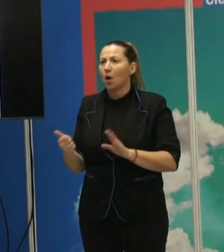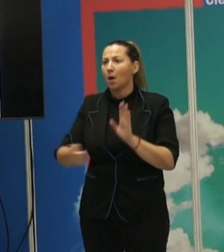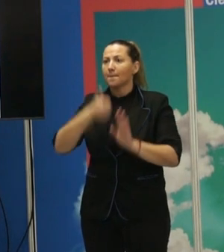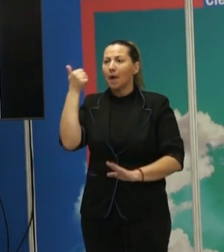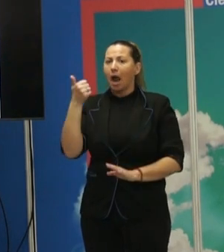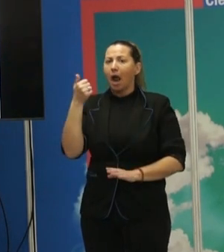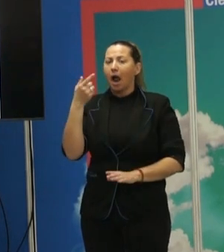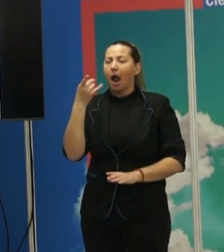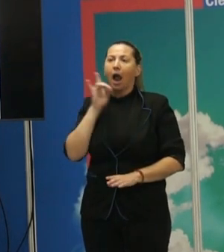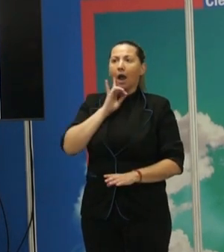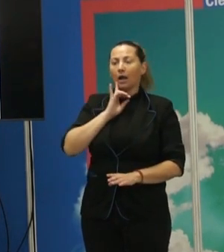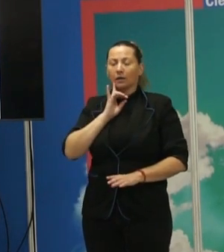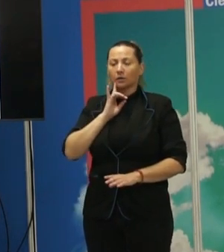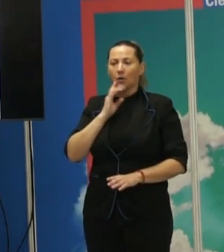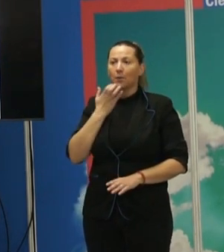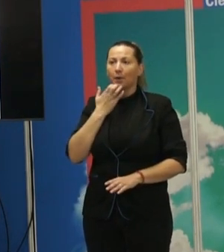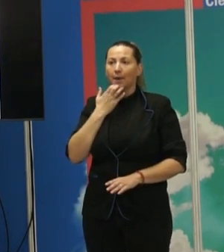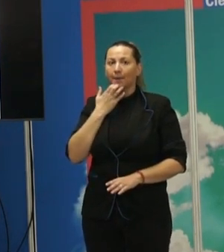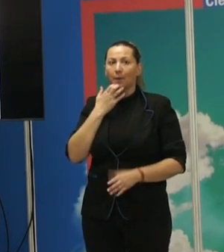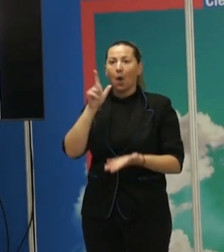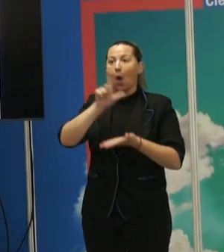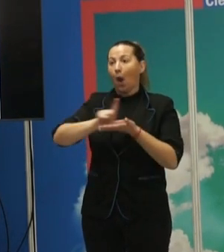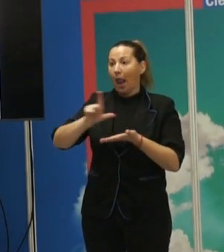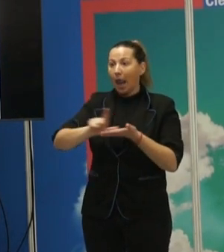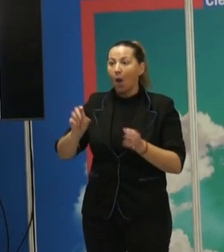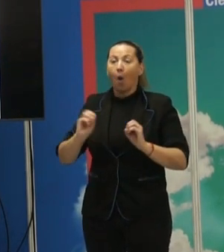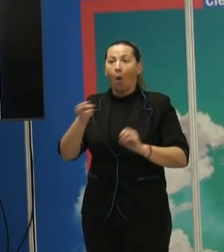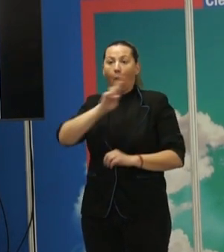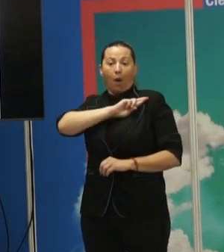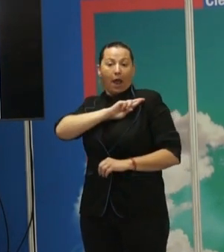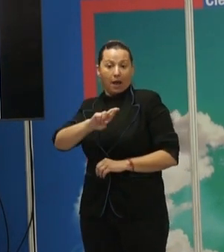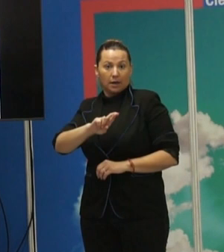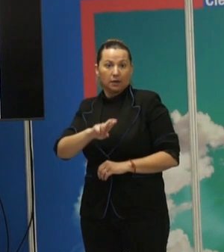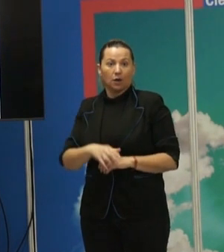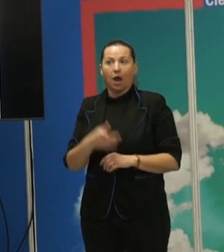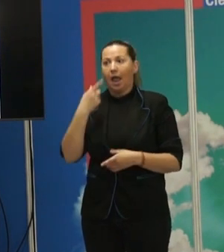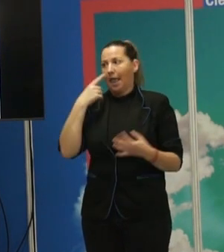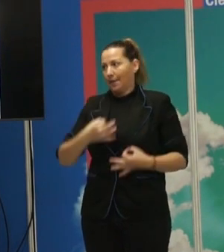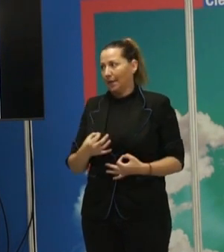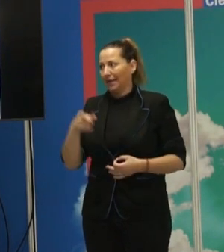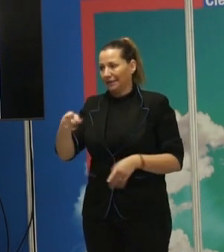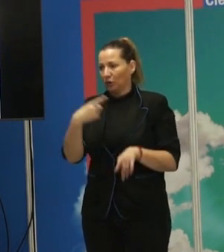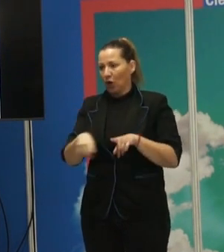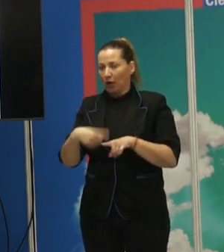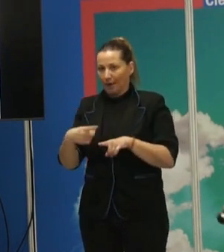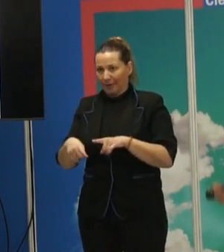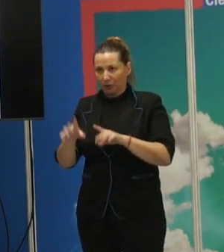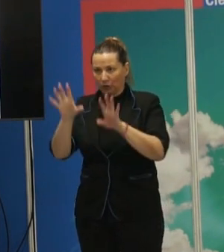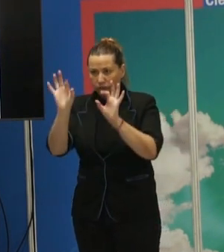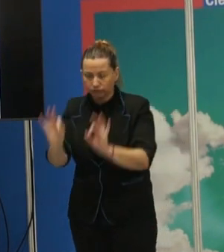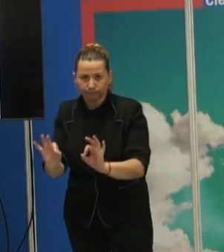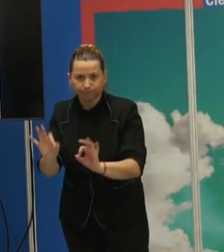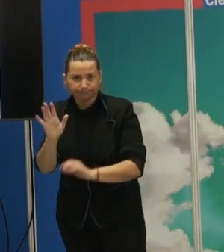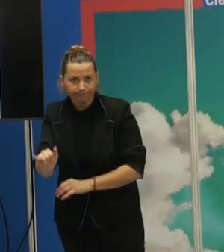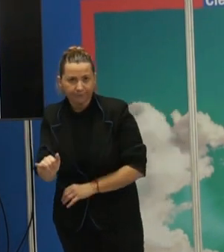los grupos, como por ejemplo puede ser la lengua o la religión. Es verdad que esos elementos suelen estar, pero